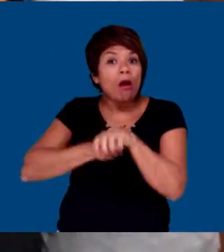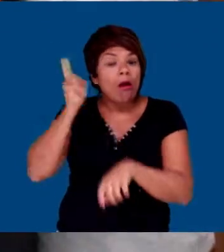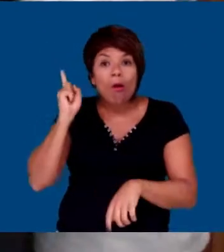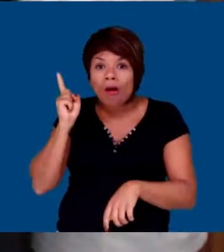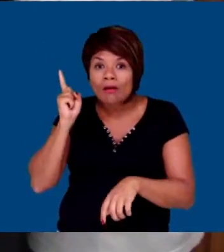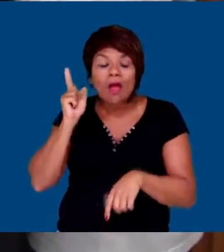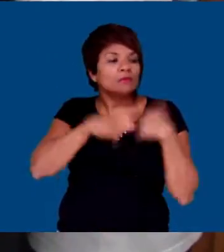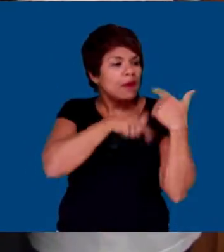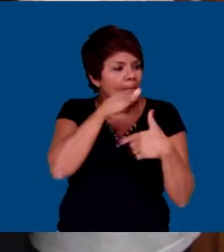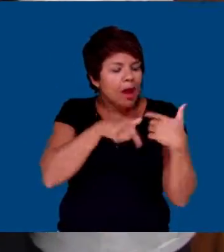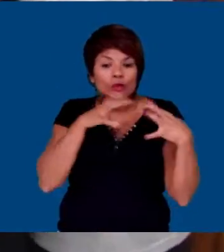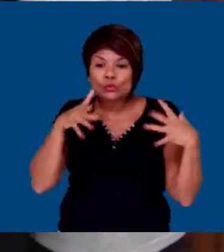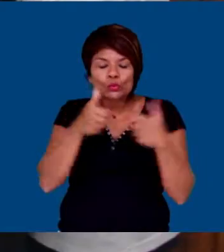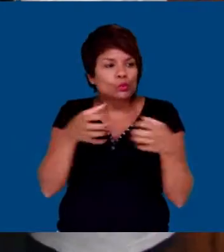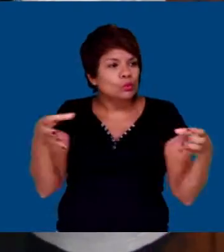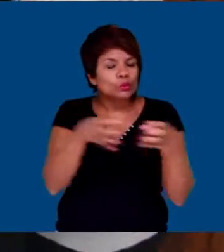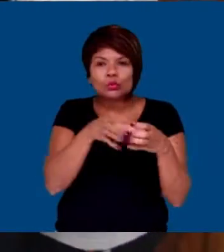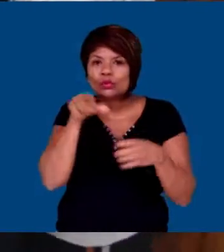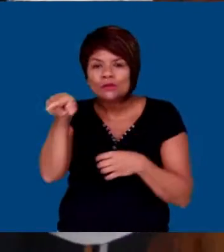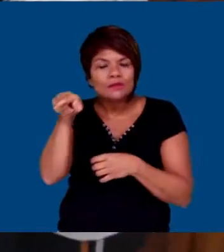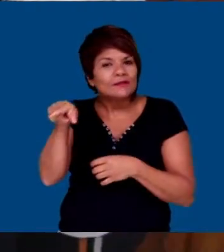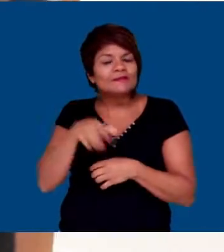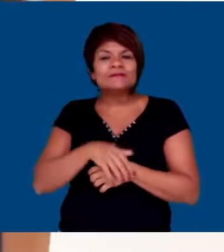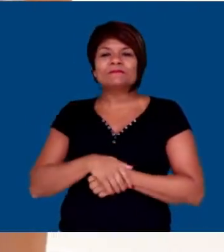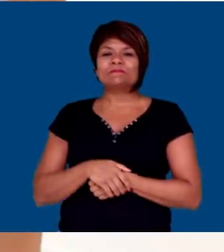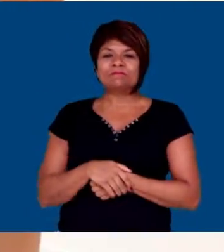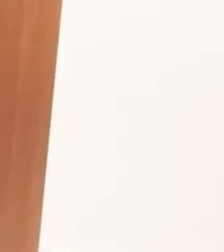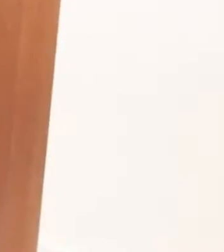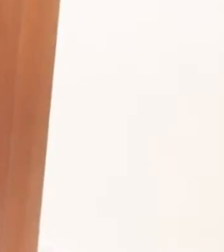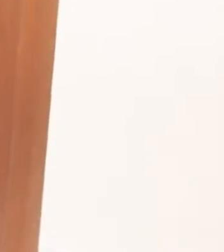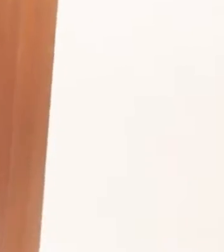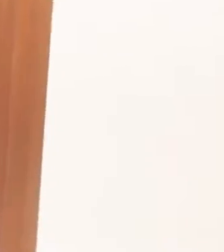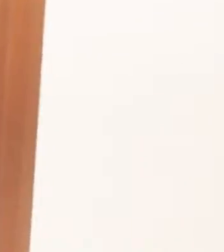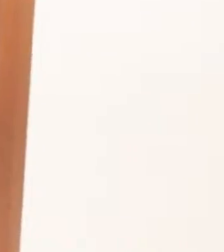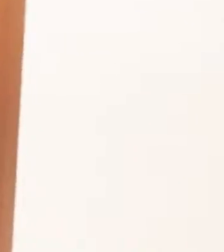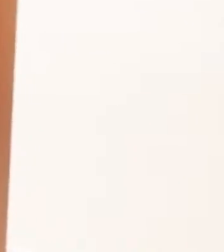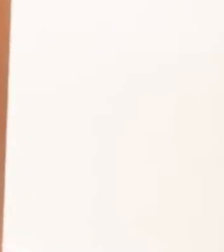trabalho, como de todos os alunos e profissionais da instituição por ele.